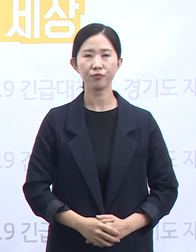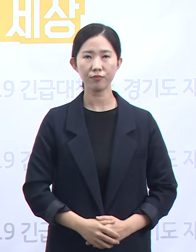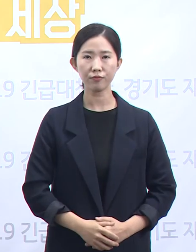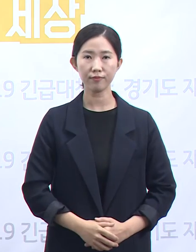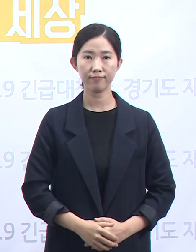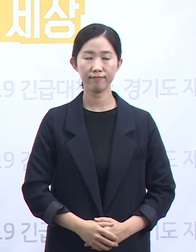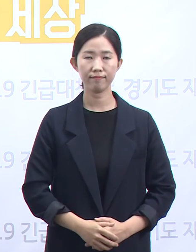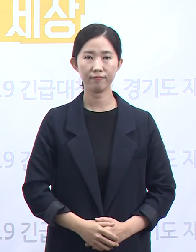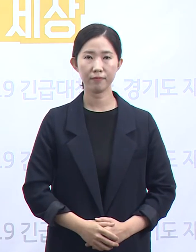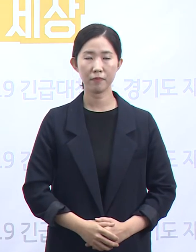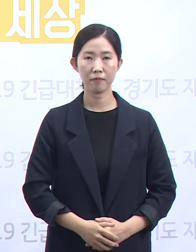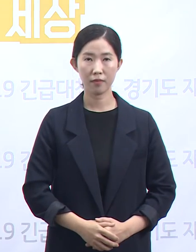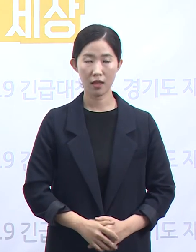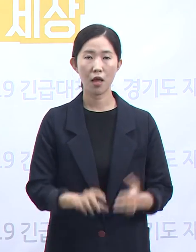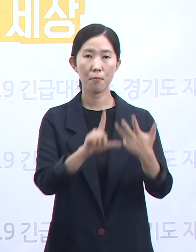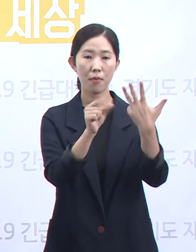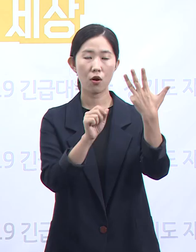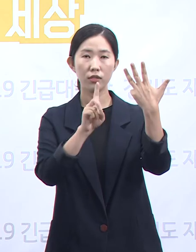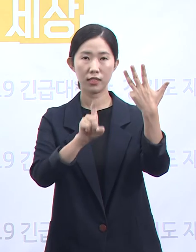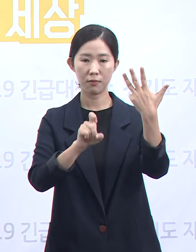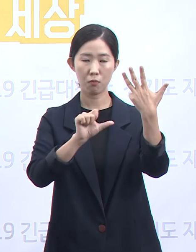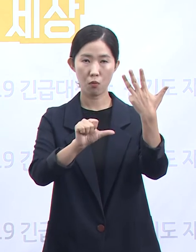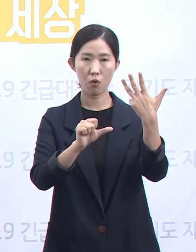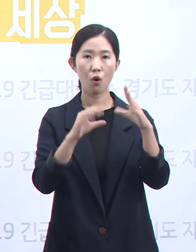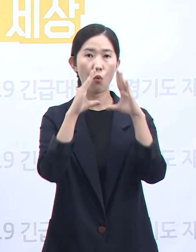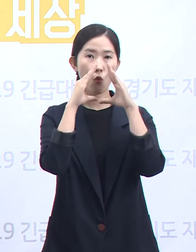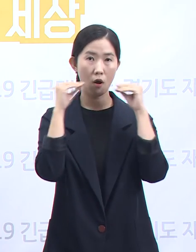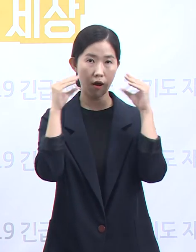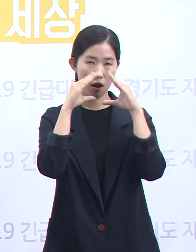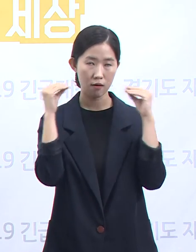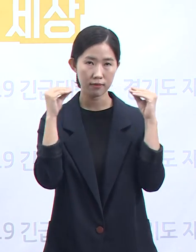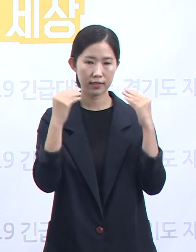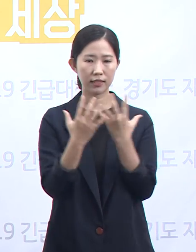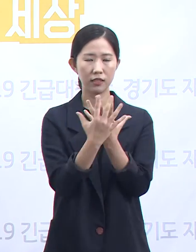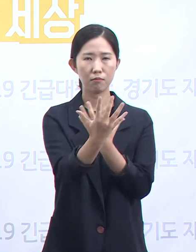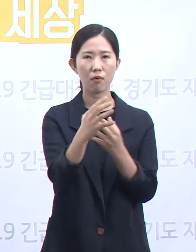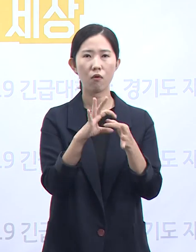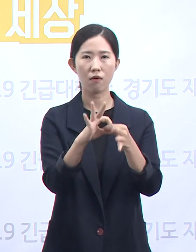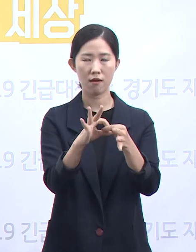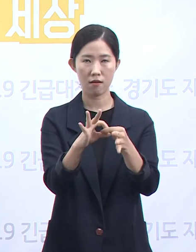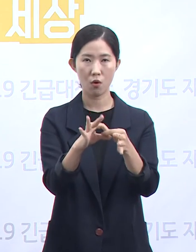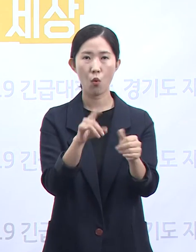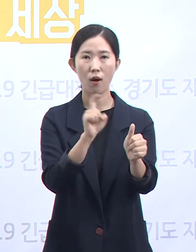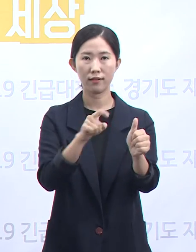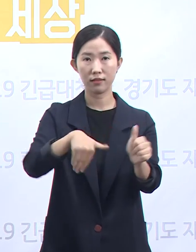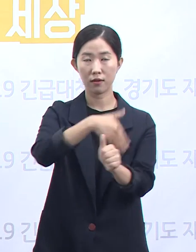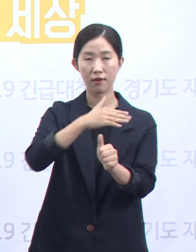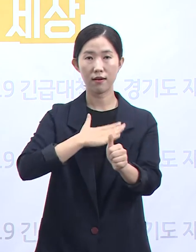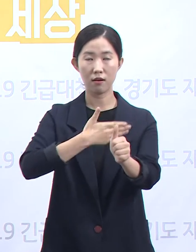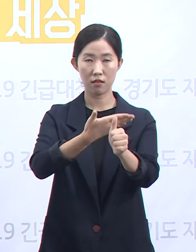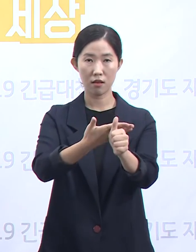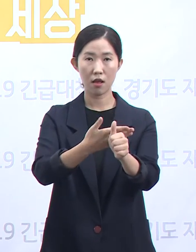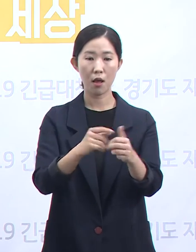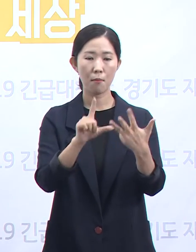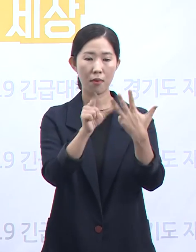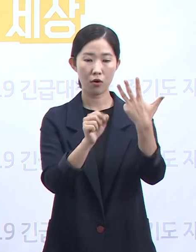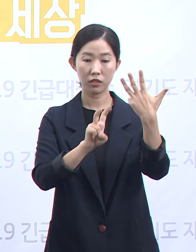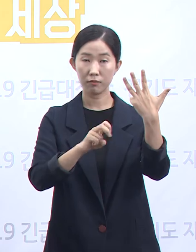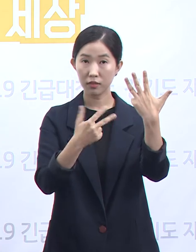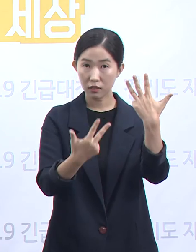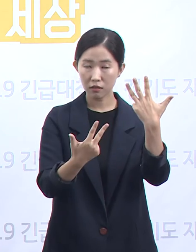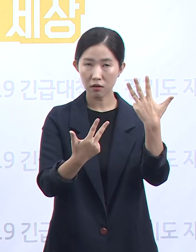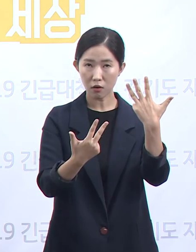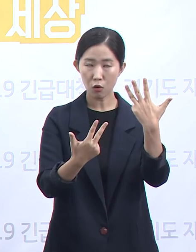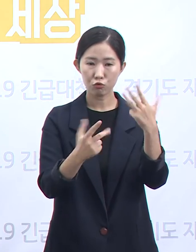다음은 8월 15일 광화문 집회 관련 도내 확진 상황입니다. 8월 27일 하루 동안은 추가 확진자는